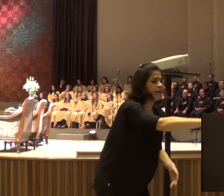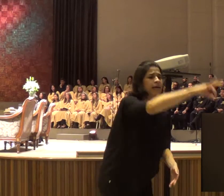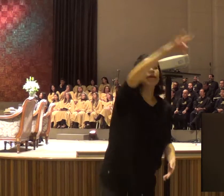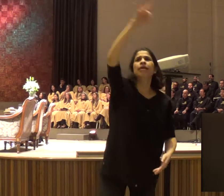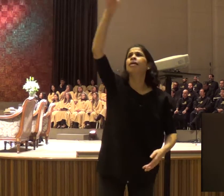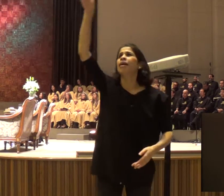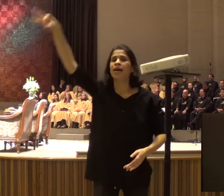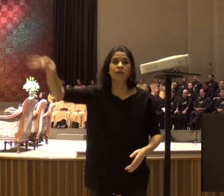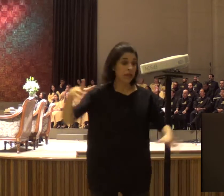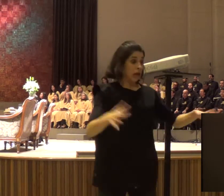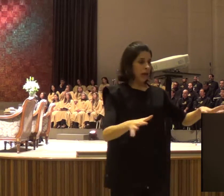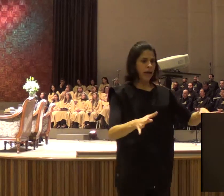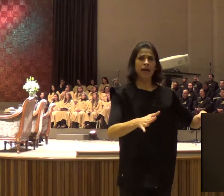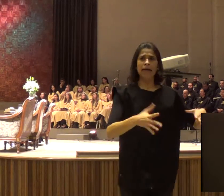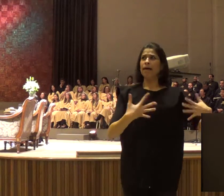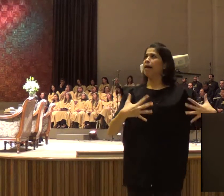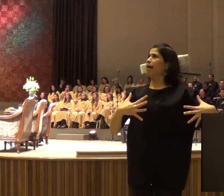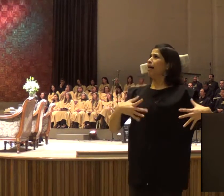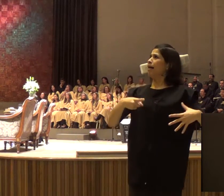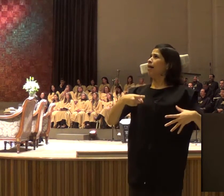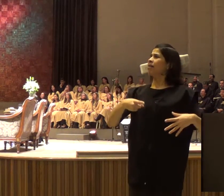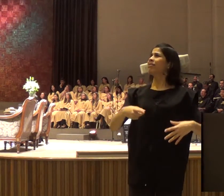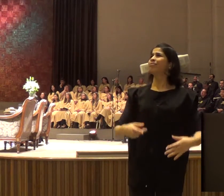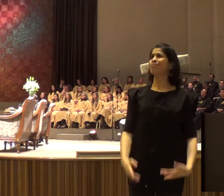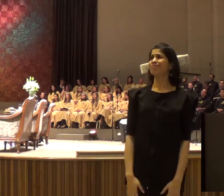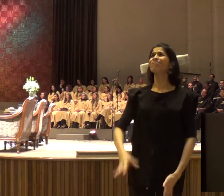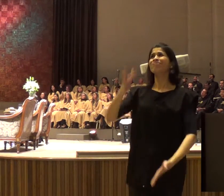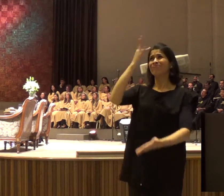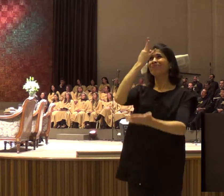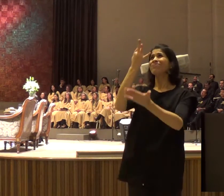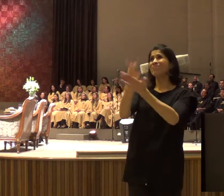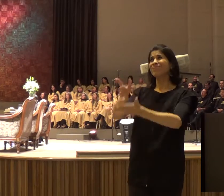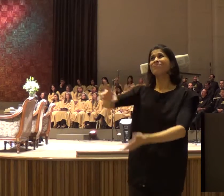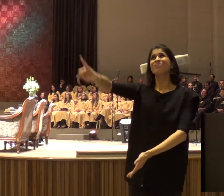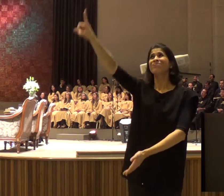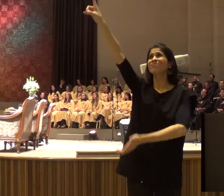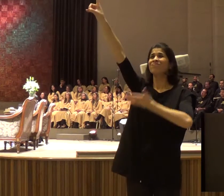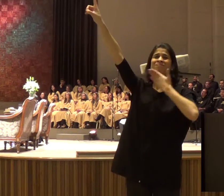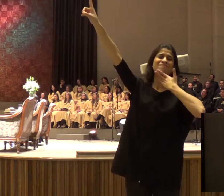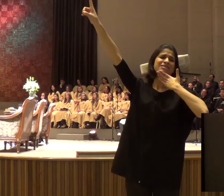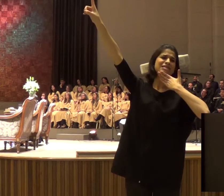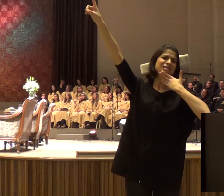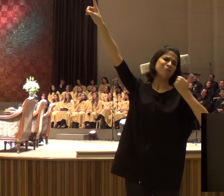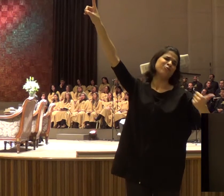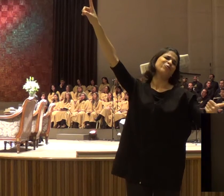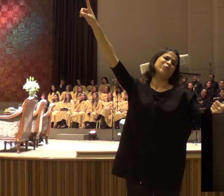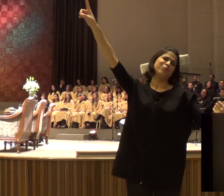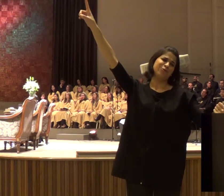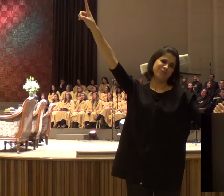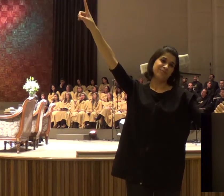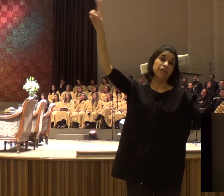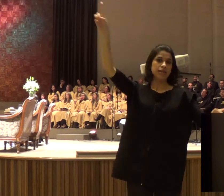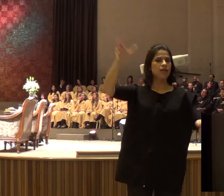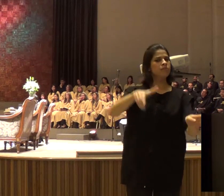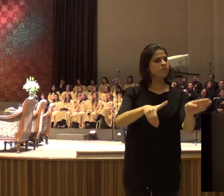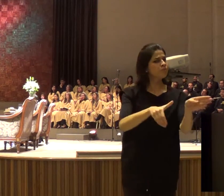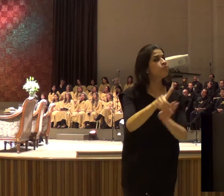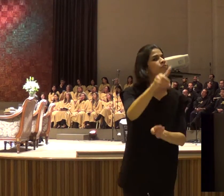e aí a gente tem que aprender, a ouvir a voz de Deus, olhando para aquilo que Ele está fazendo, Deus usou